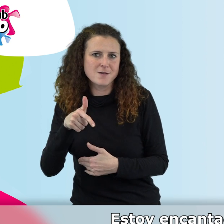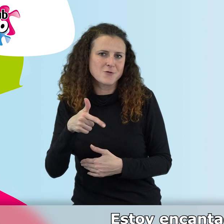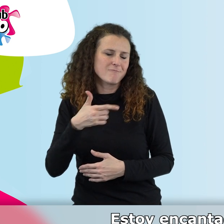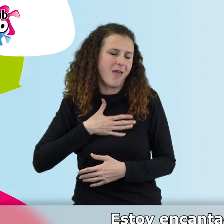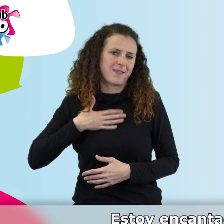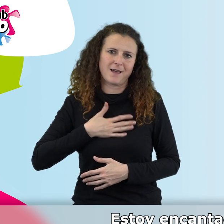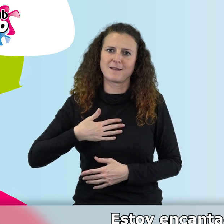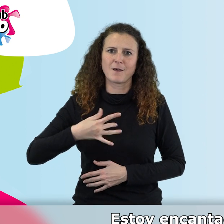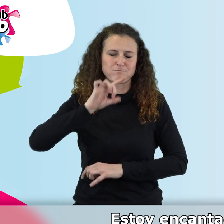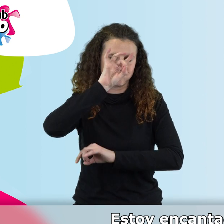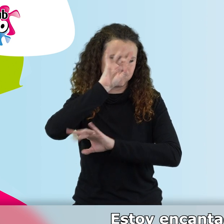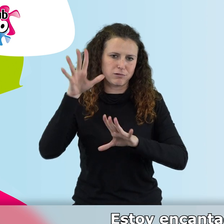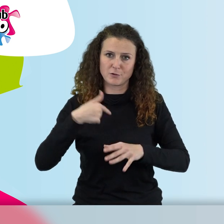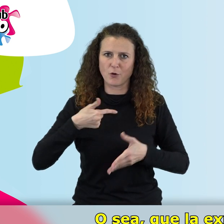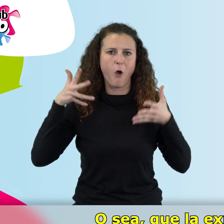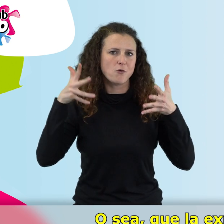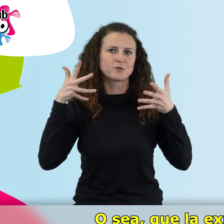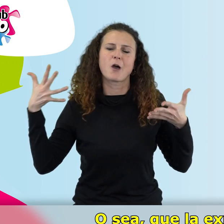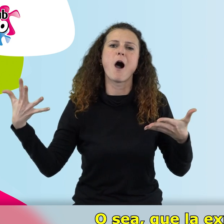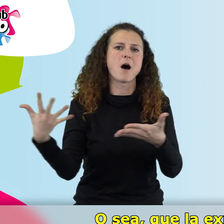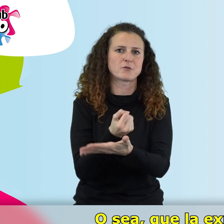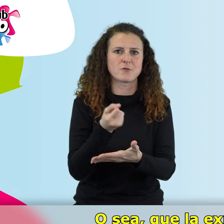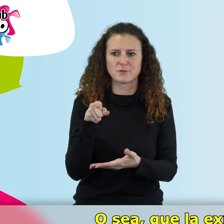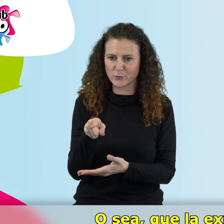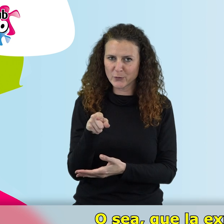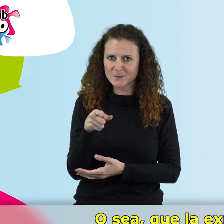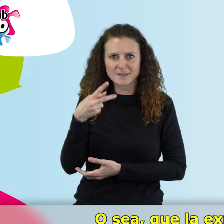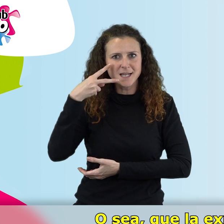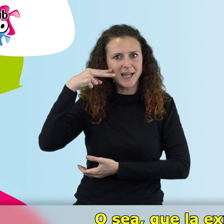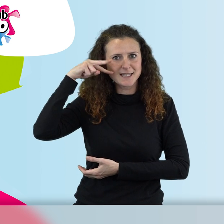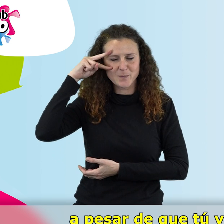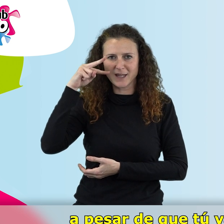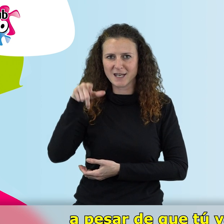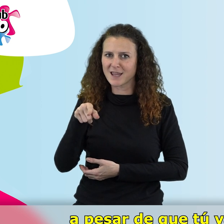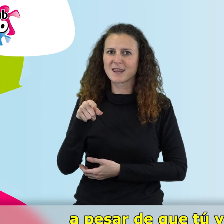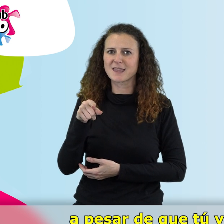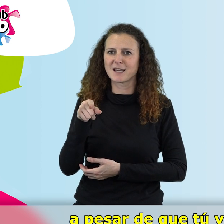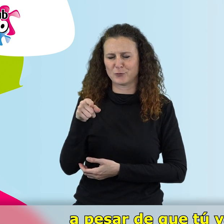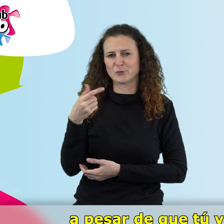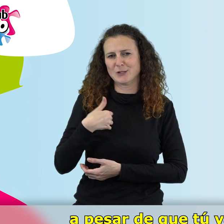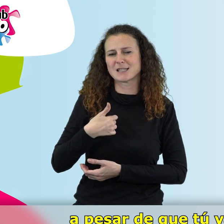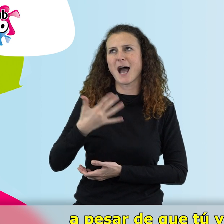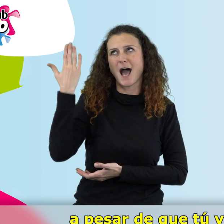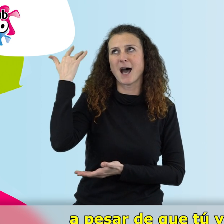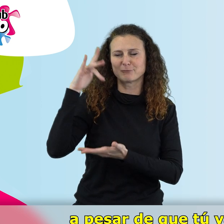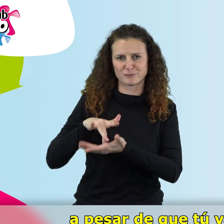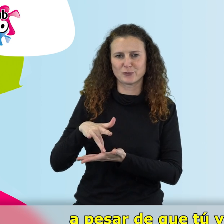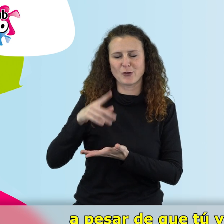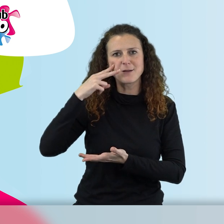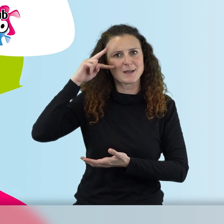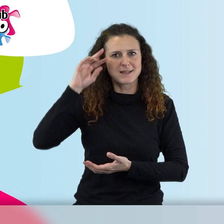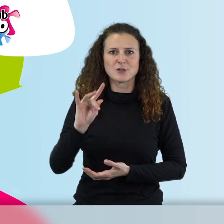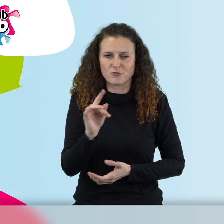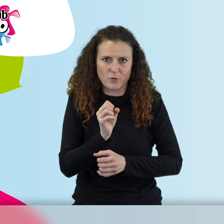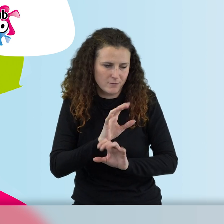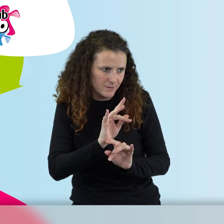encantadísima. Se lo recomiendo a todo el mundo. O sea, que la experiencia que te enseñan también, a pesar de que tú ya la tienes. Bueno, es que es